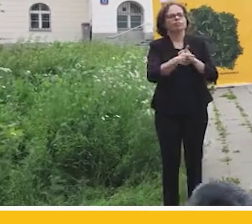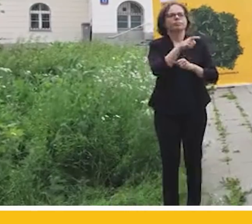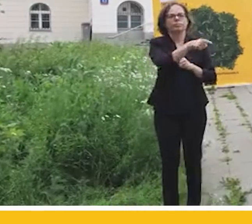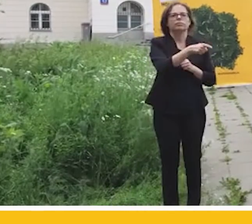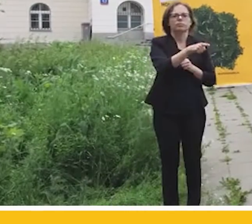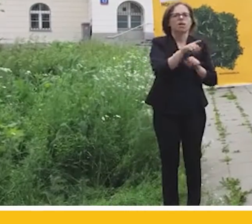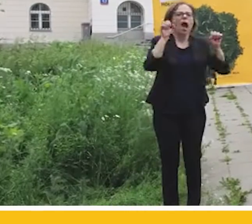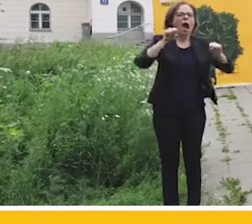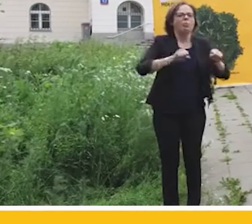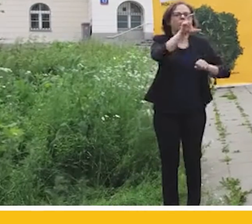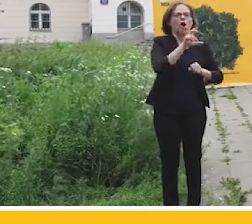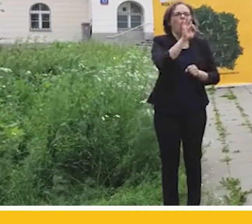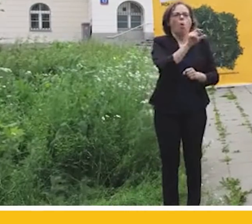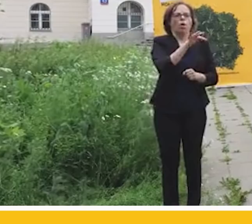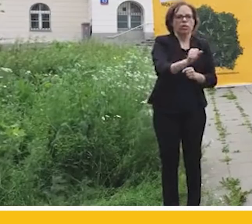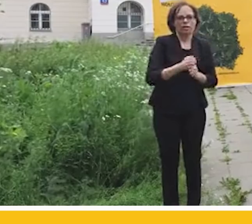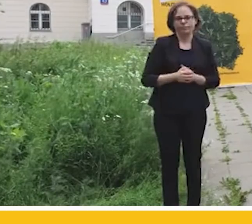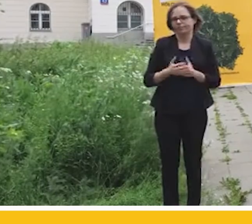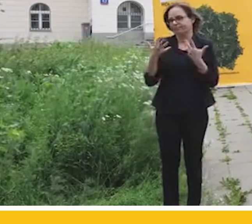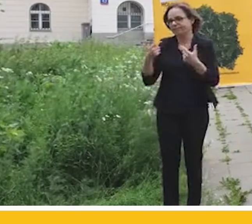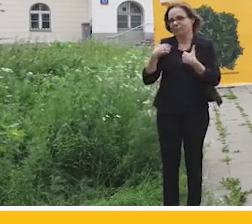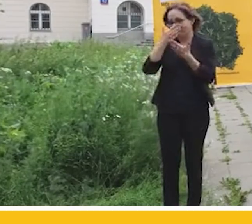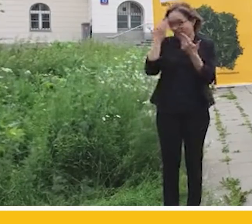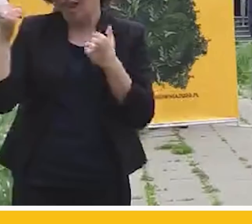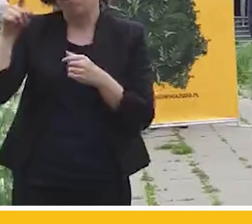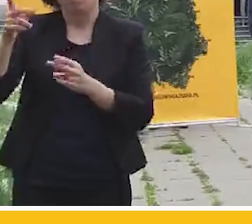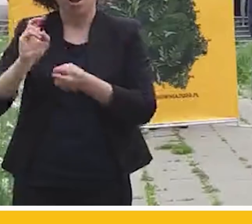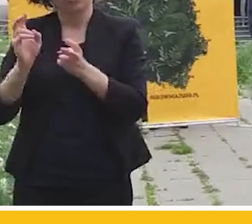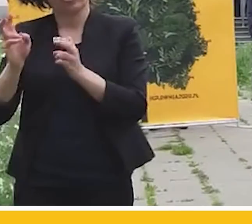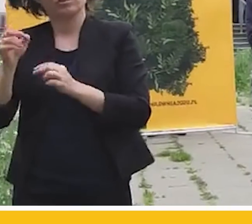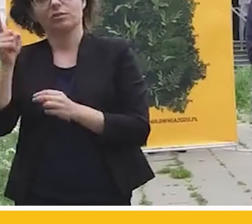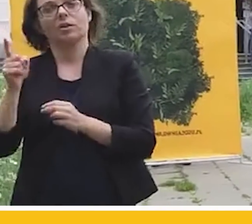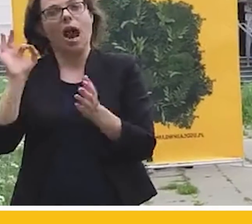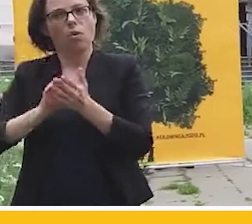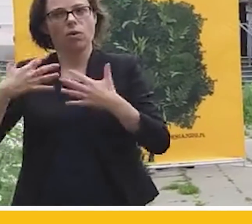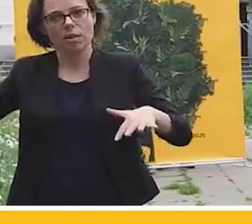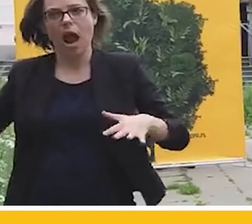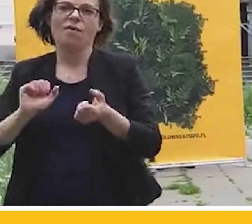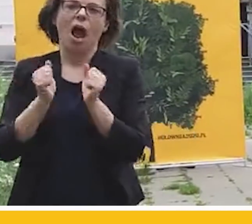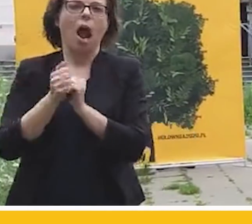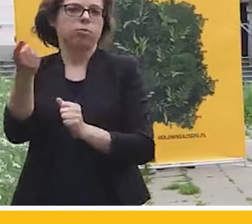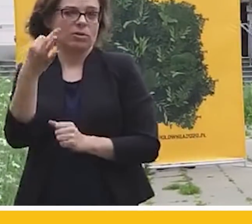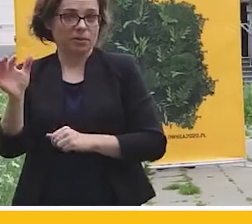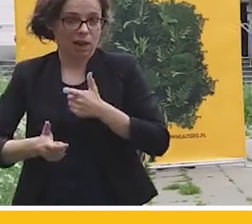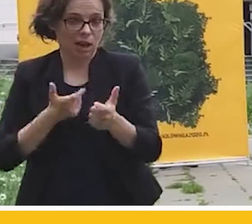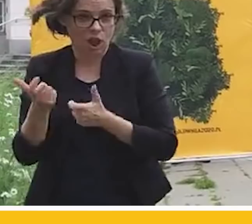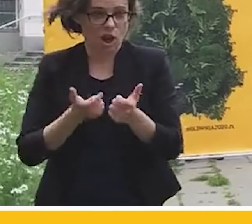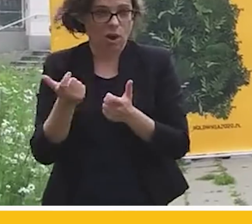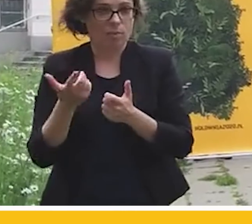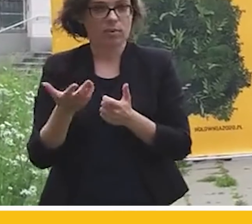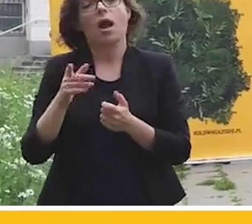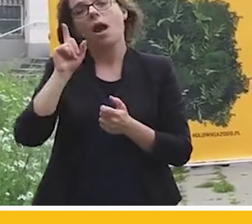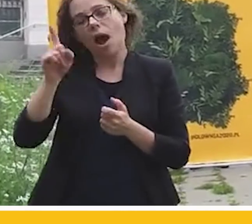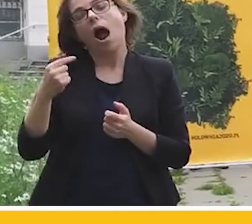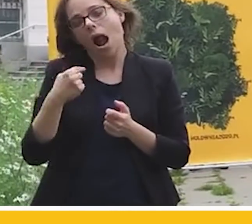Nie wiem, czy panu prezesowi Kaczyńskiemu opuściły nerwy, czy jest to wyreżyserowany zabieg, natomiast blisko mi gdzieś chyba do tezy wyrażonej przez Adriana